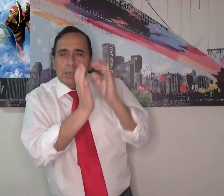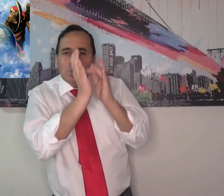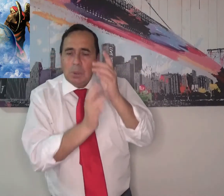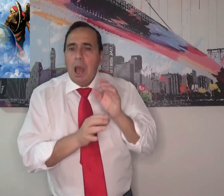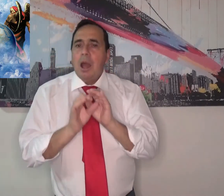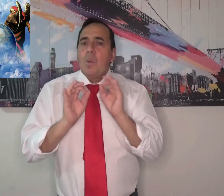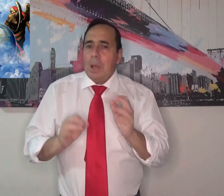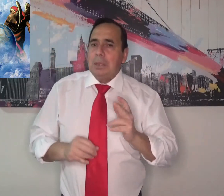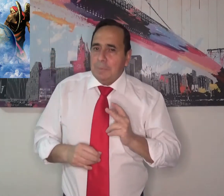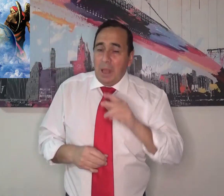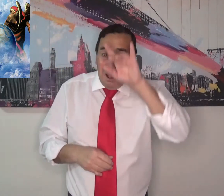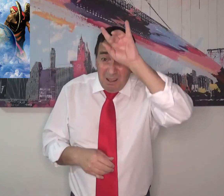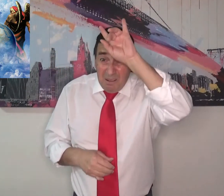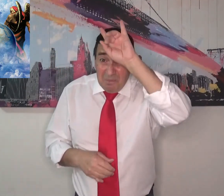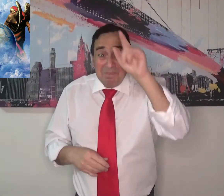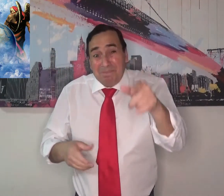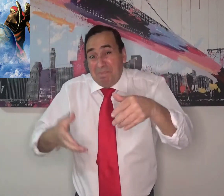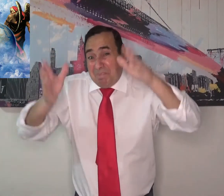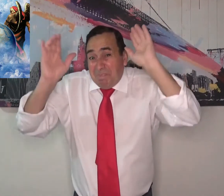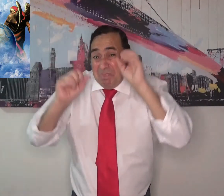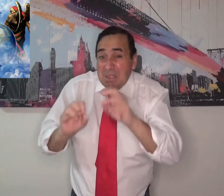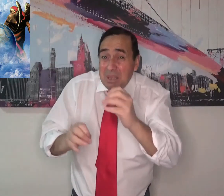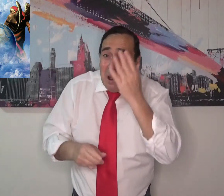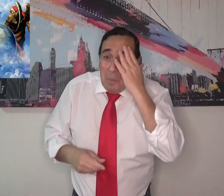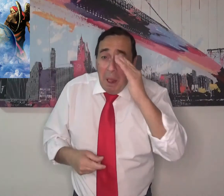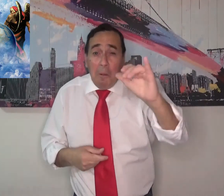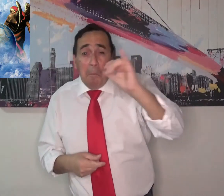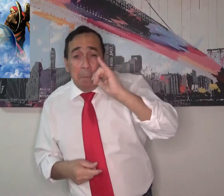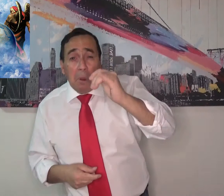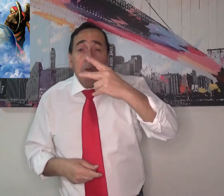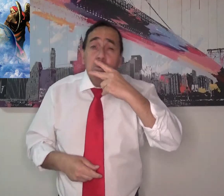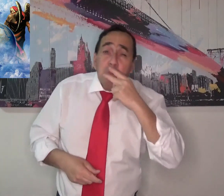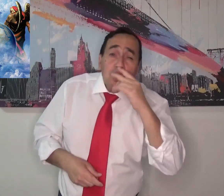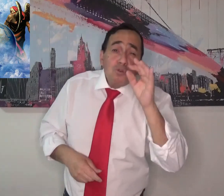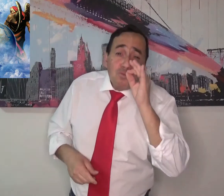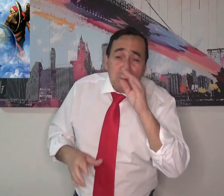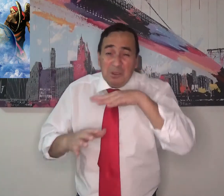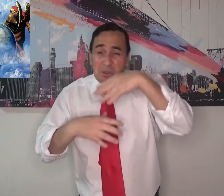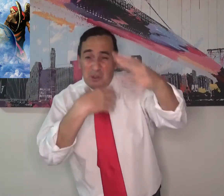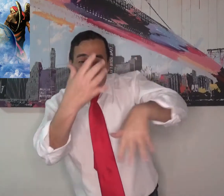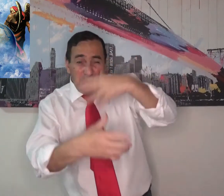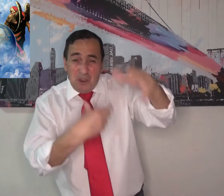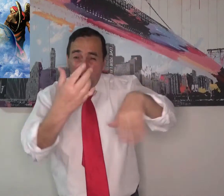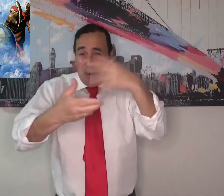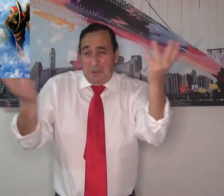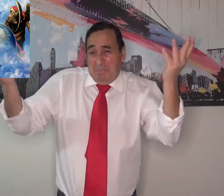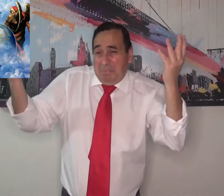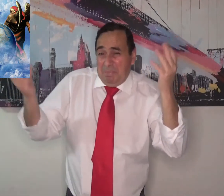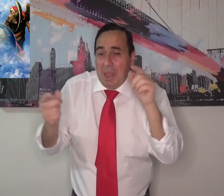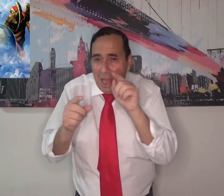acepta mi enseñanza. Y el otro lado tenemos a Satanás invitándote a beber, drogarte